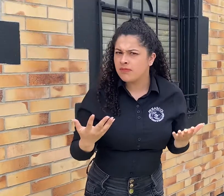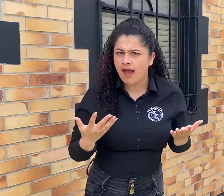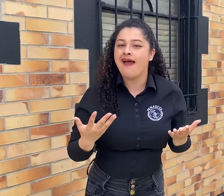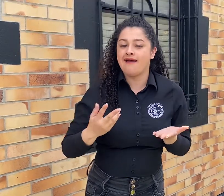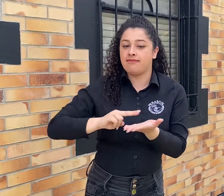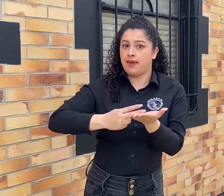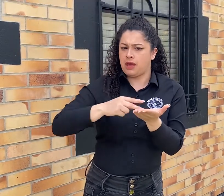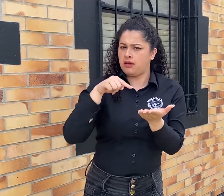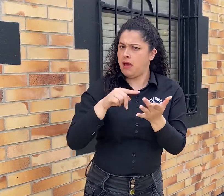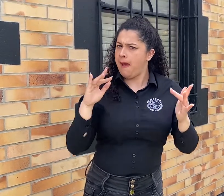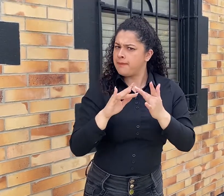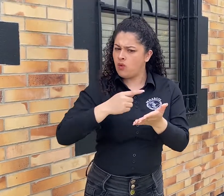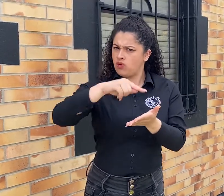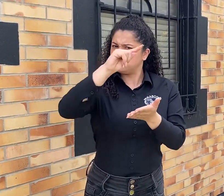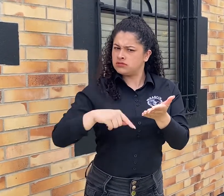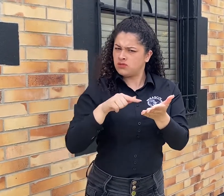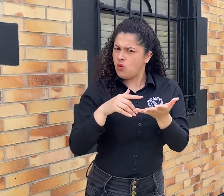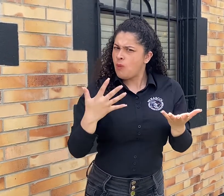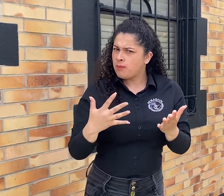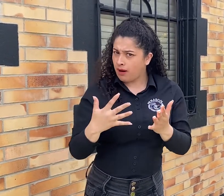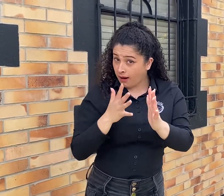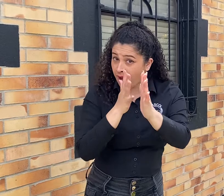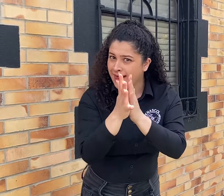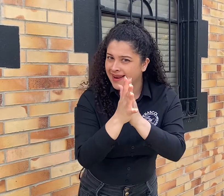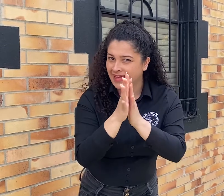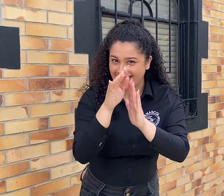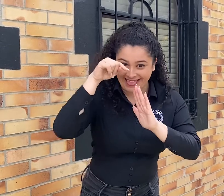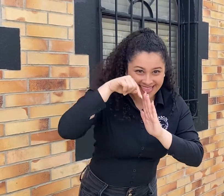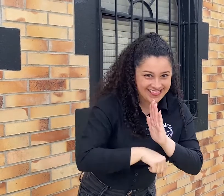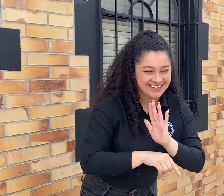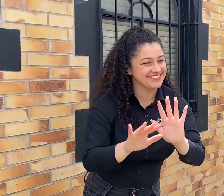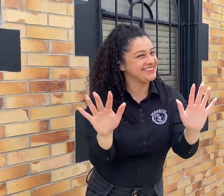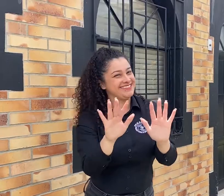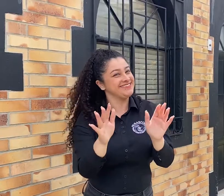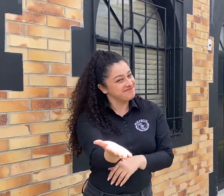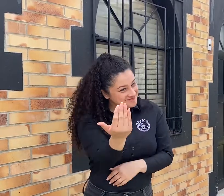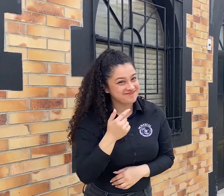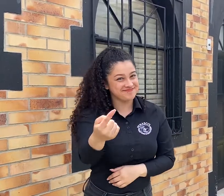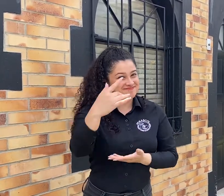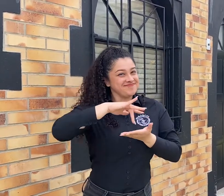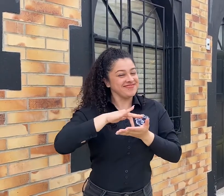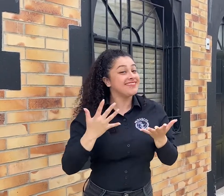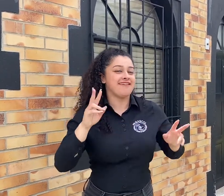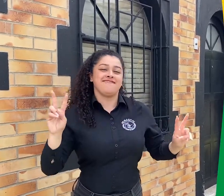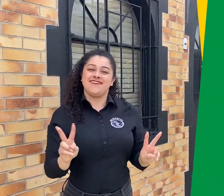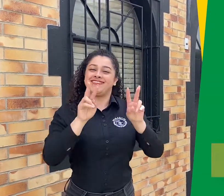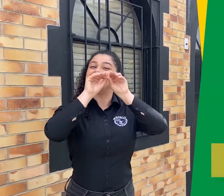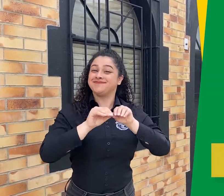Hablaremos sobre la contratación de los intérpretes. Si quieres saber más al respecto, conéctate